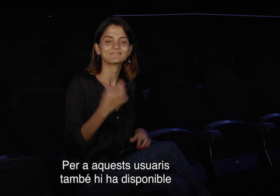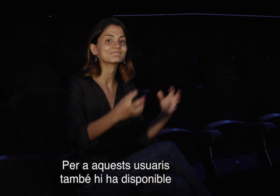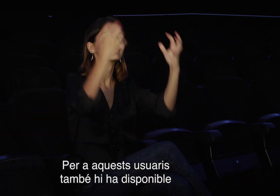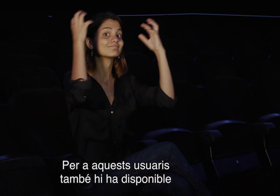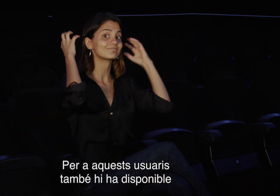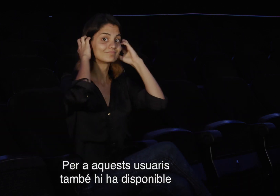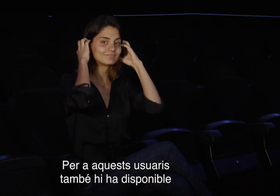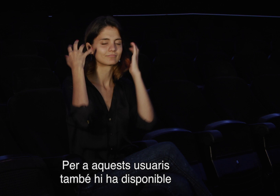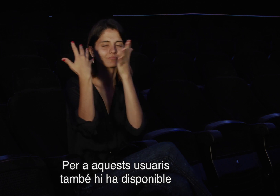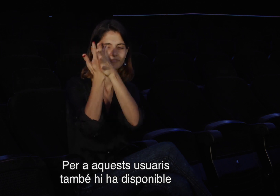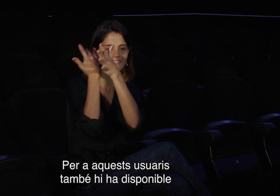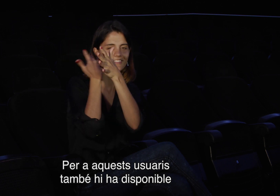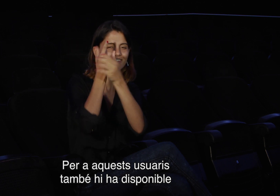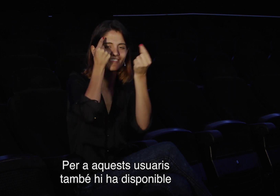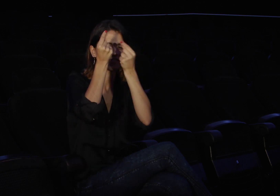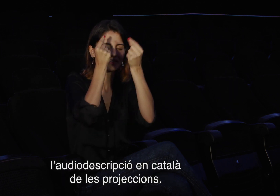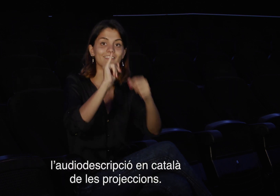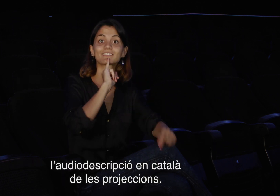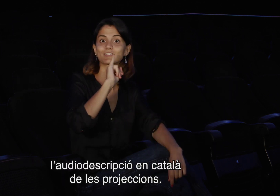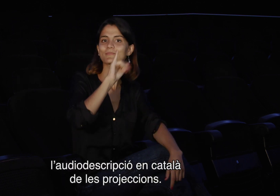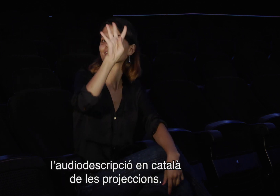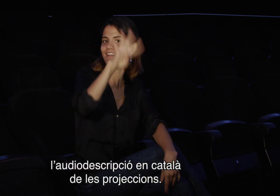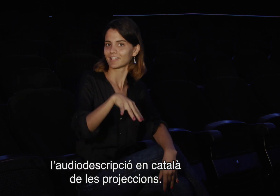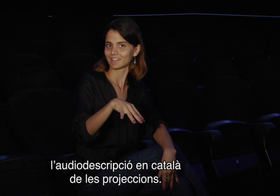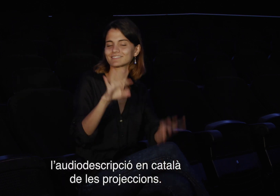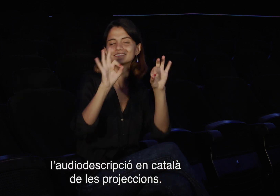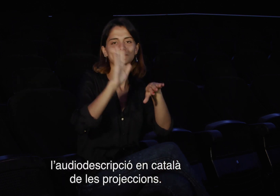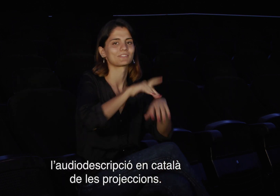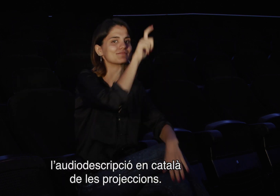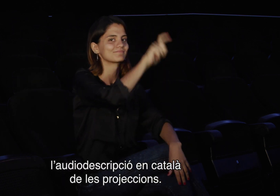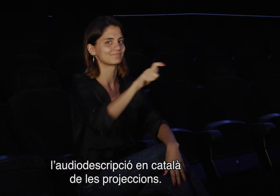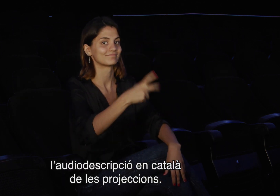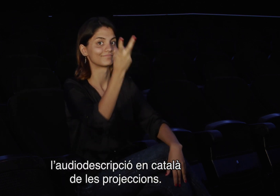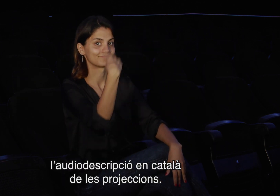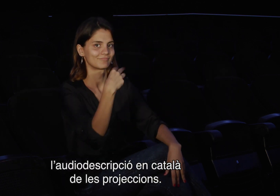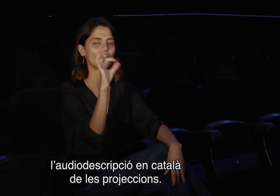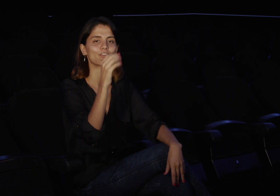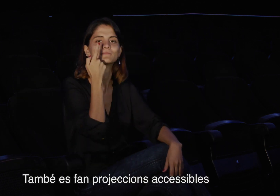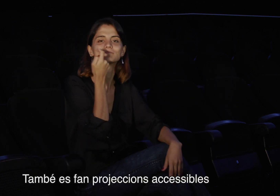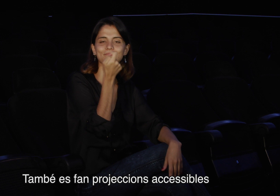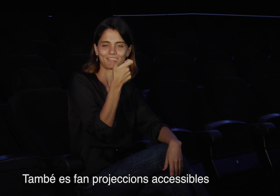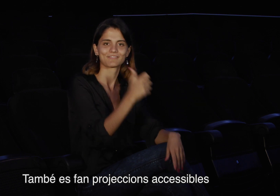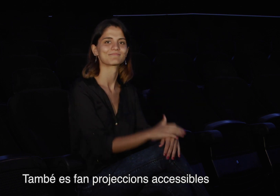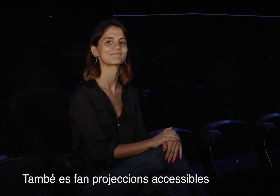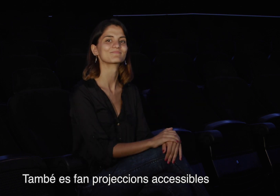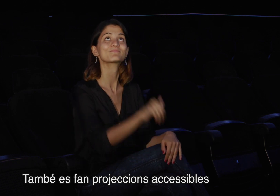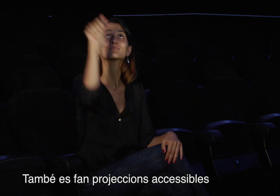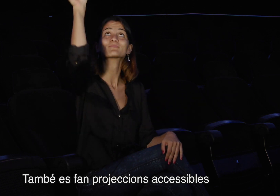Per a aquests usuaris també hi ha disponible l'audiodescripció en català de les projeccions. També es fan projeccions